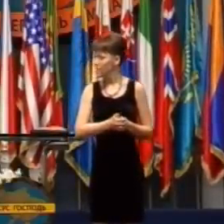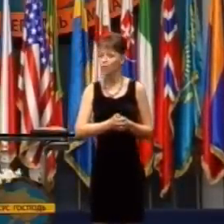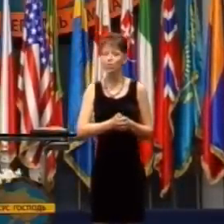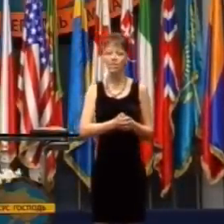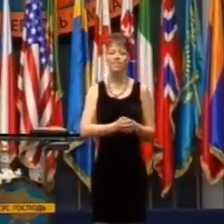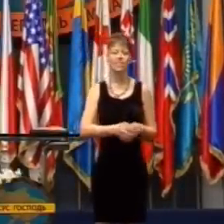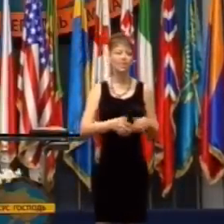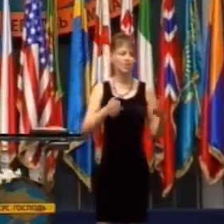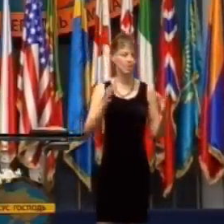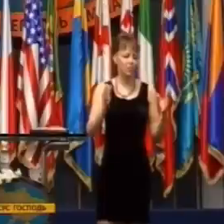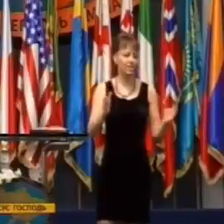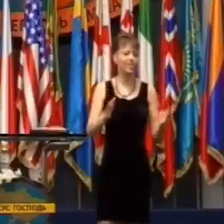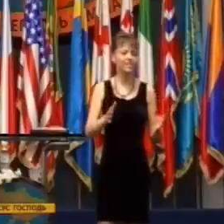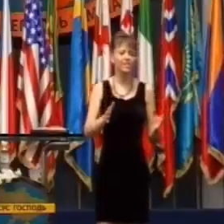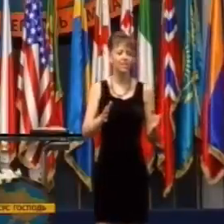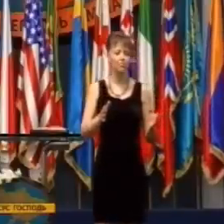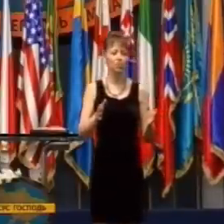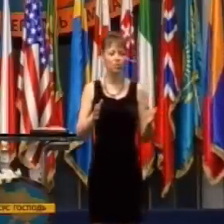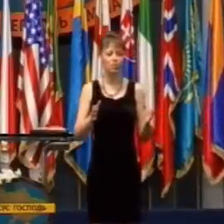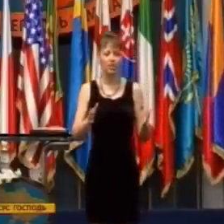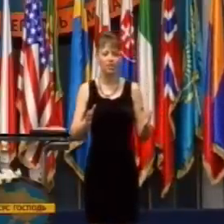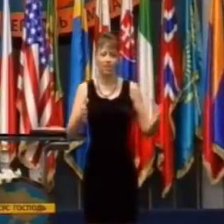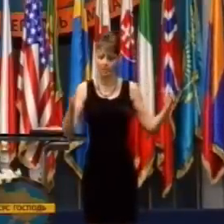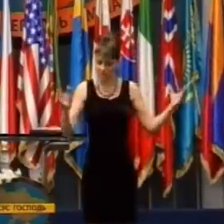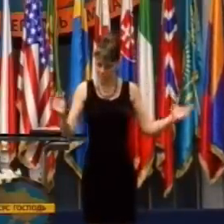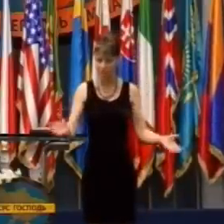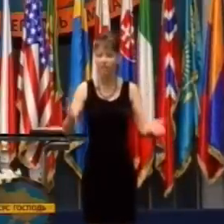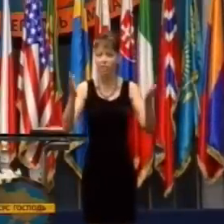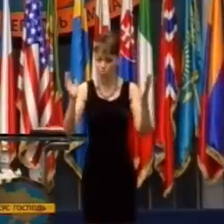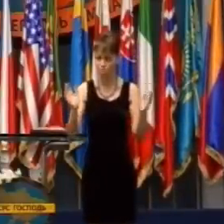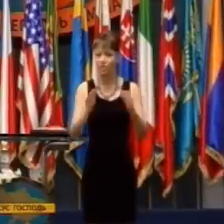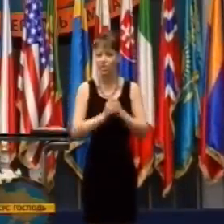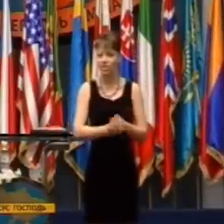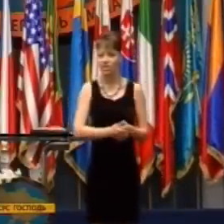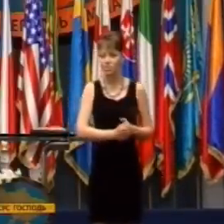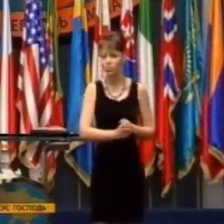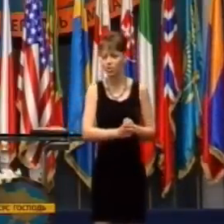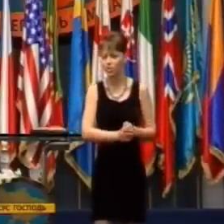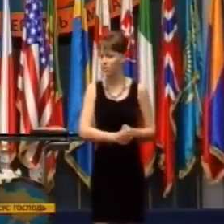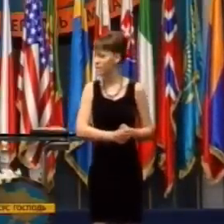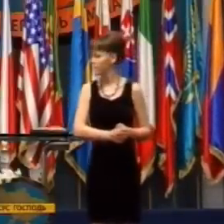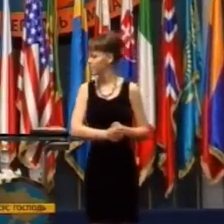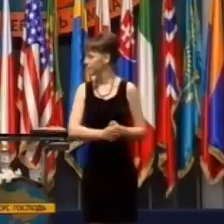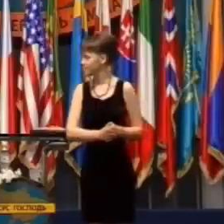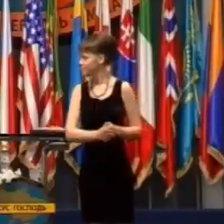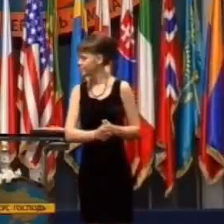tak sú ľudia, ktorí chcú cestovať so mnou a niektorých si beriem so sebou.